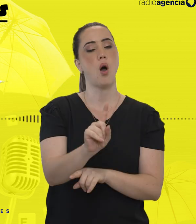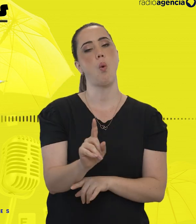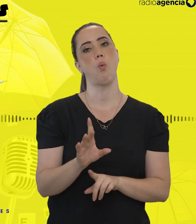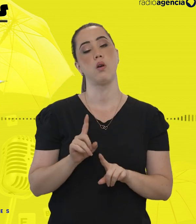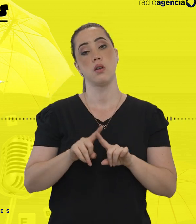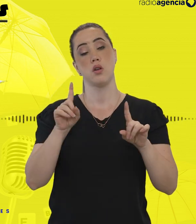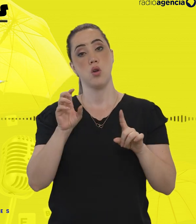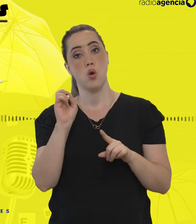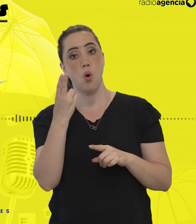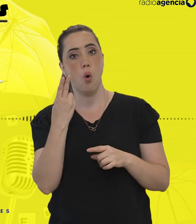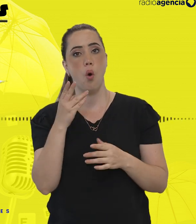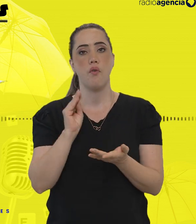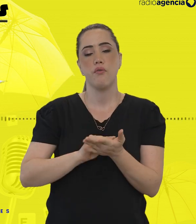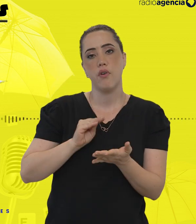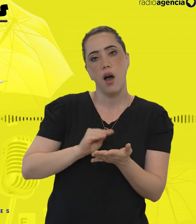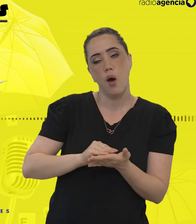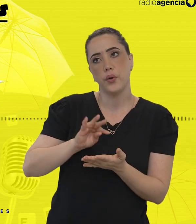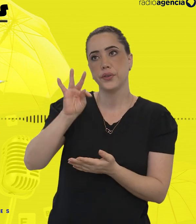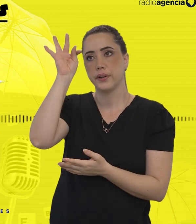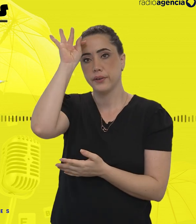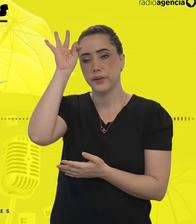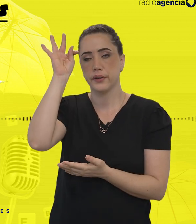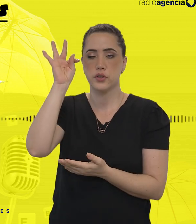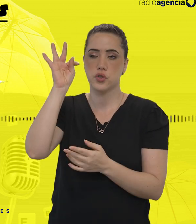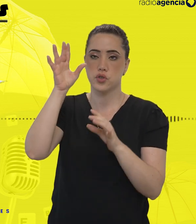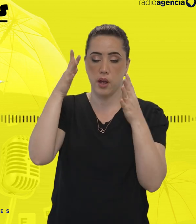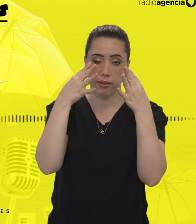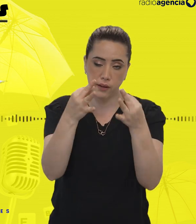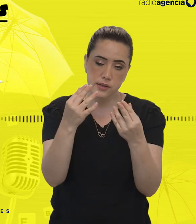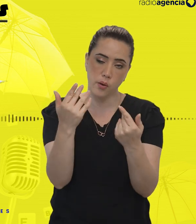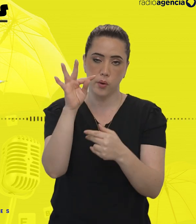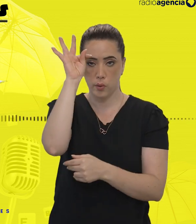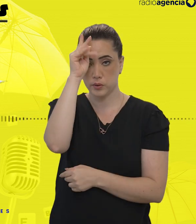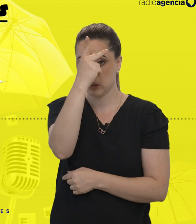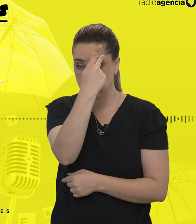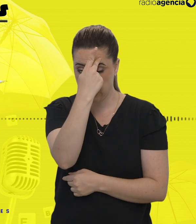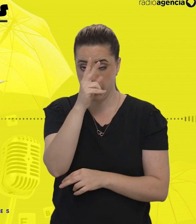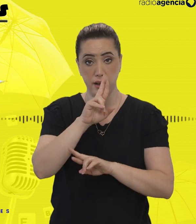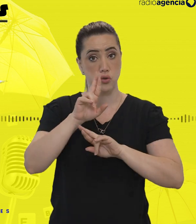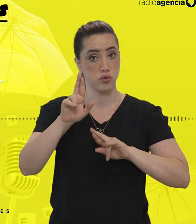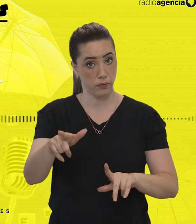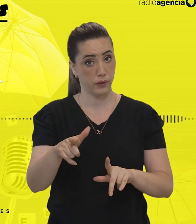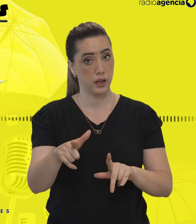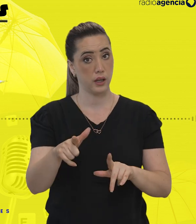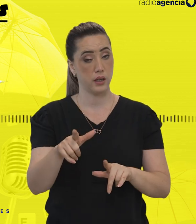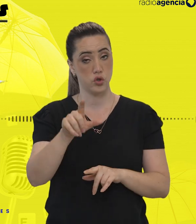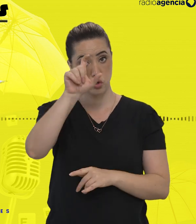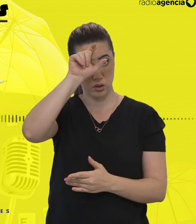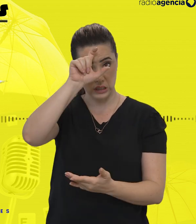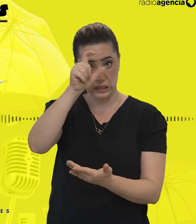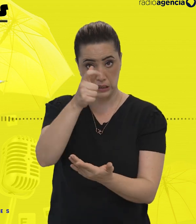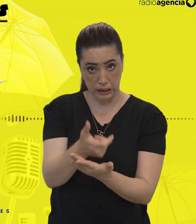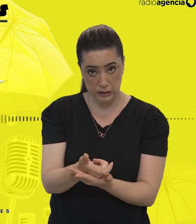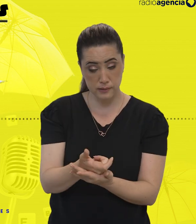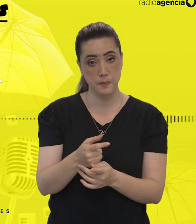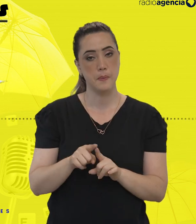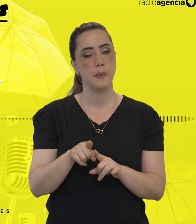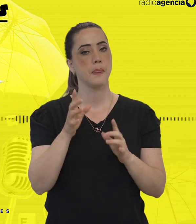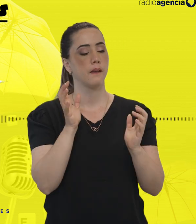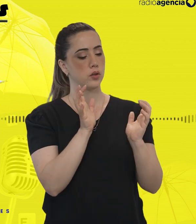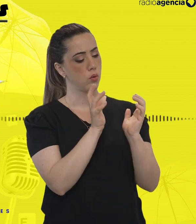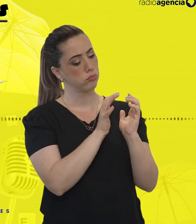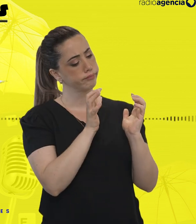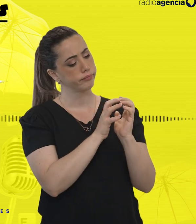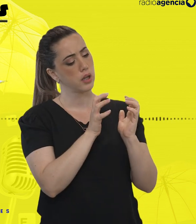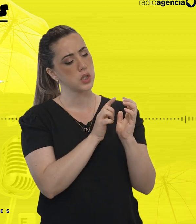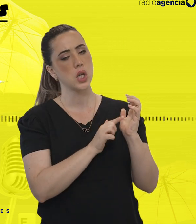Irlen, ou desatenção, como ocorre no TDAH. Por isso, a gente precisa repetir. O cérebro é um grande